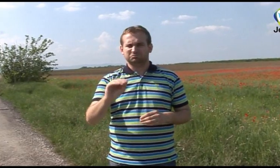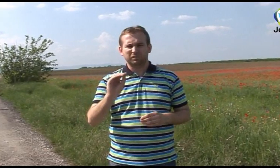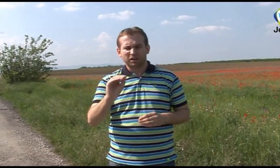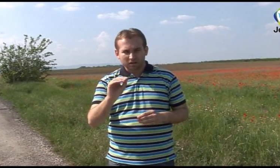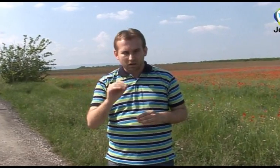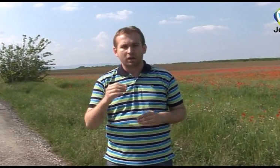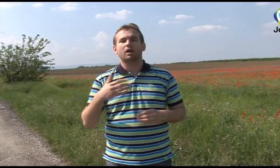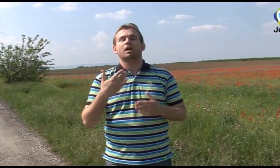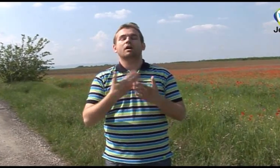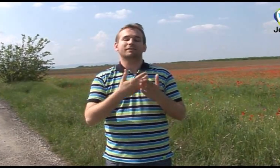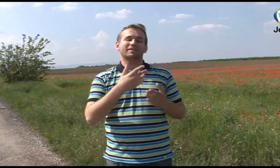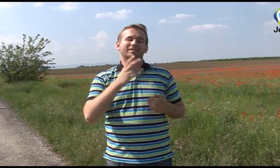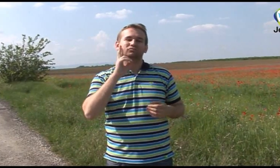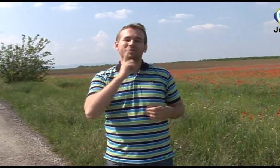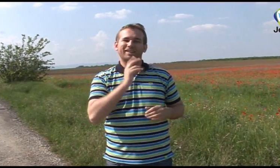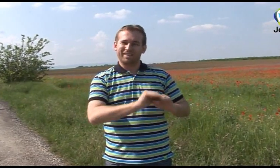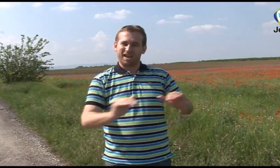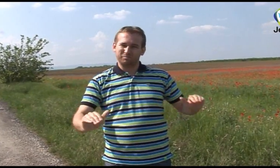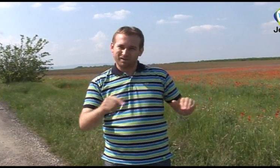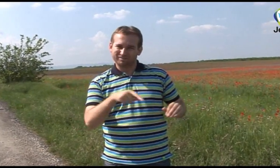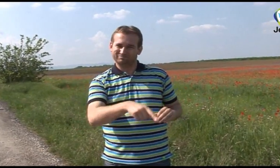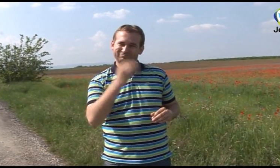jelnyelven is megkaphatják az információkat a tanórákon.